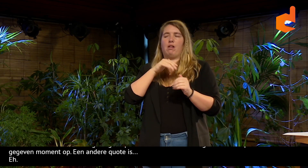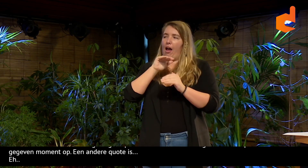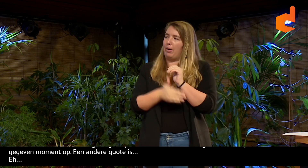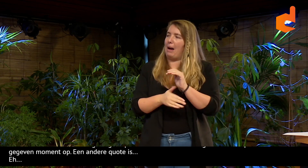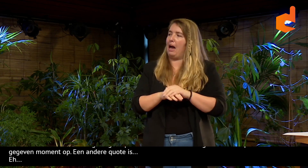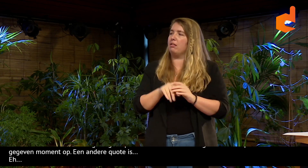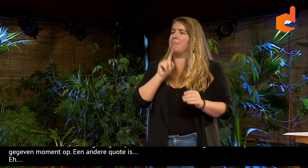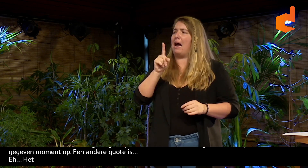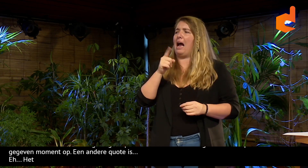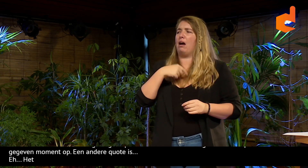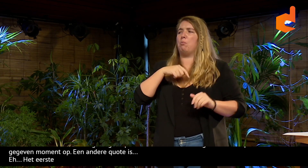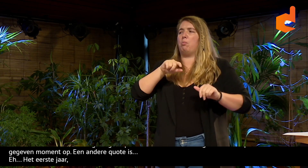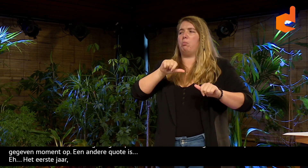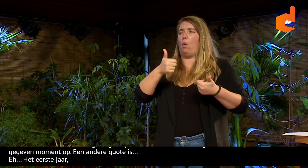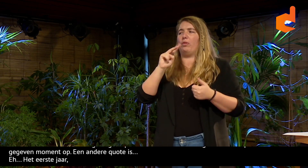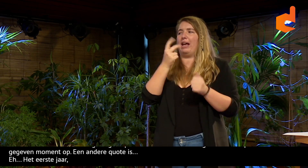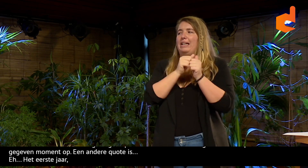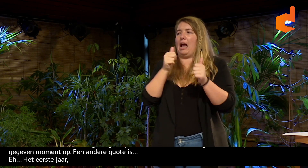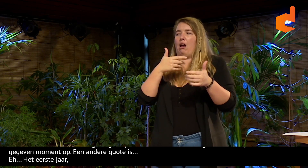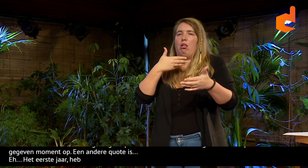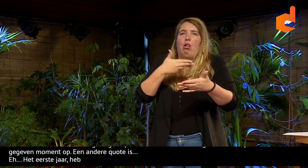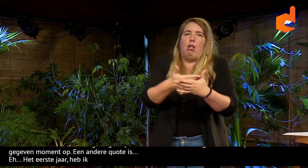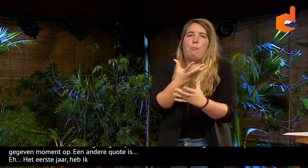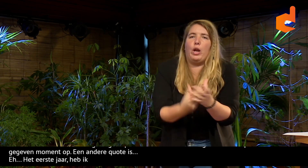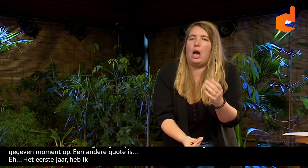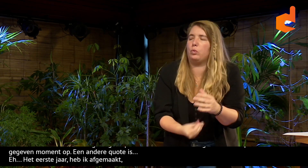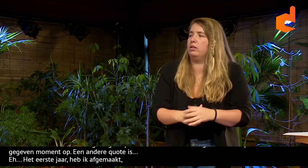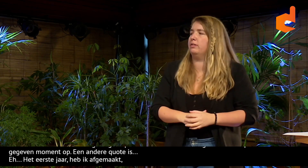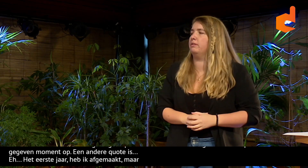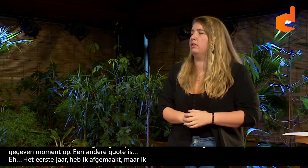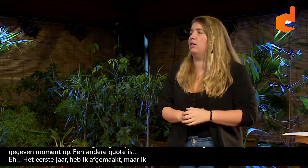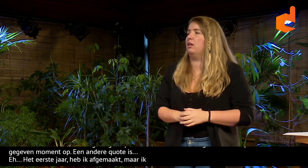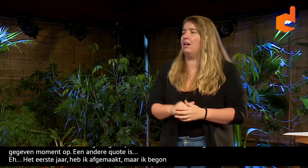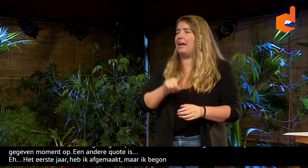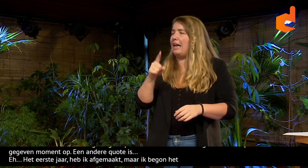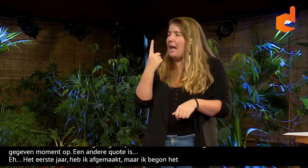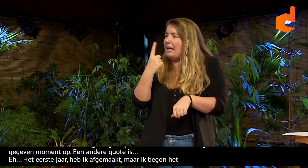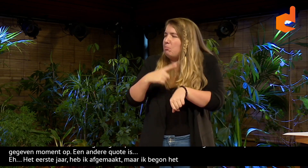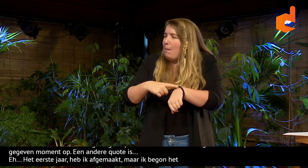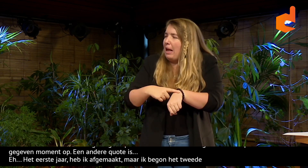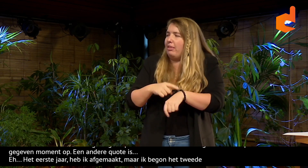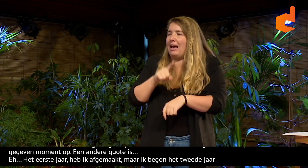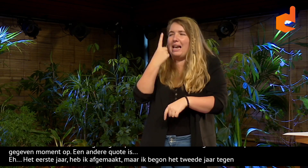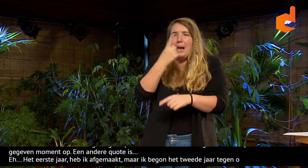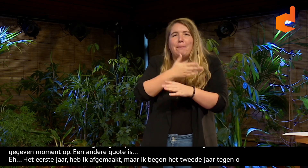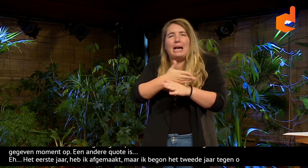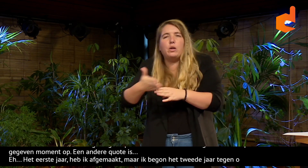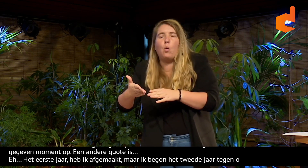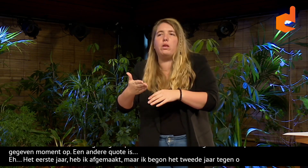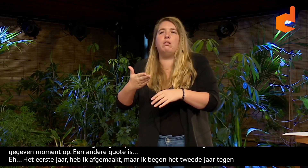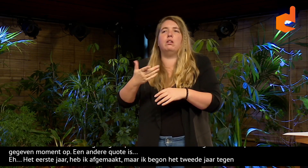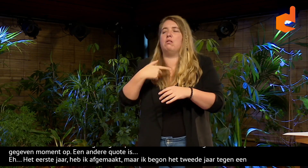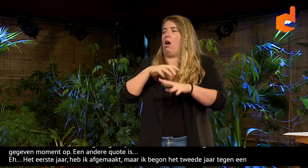Het eerste jaar heb ik helemaal afgemaakt. Maar ik begon het tweede jaar tegen een burn-out aan te lopen. Maar ik had